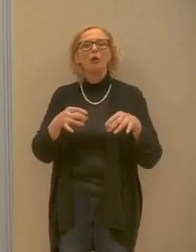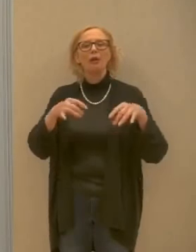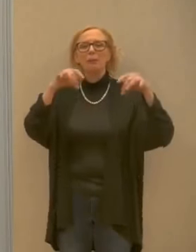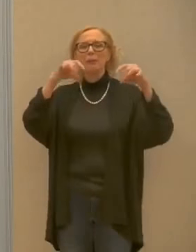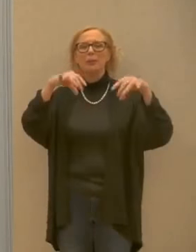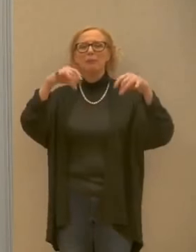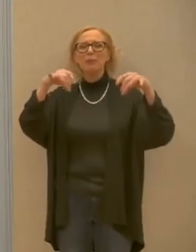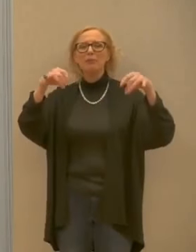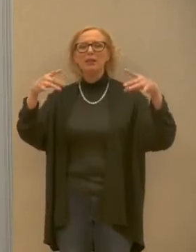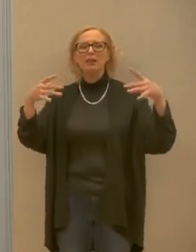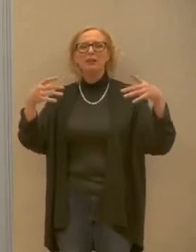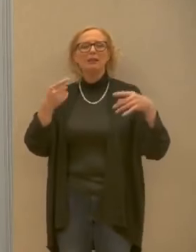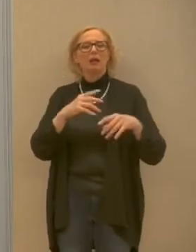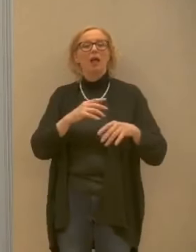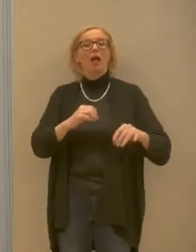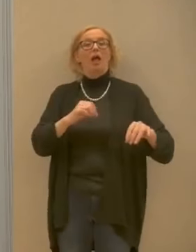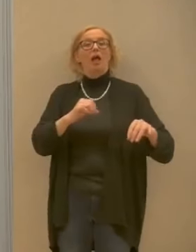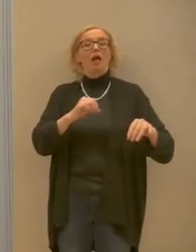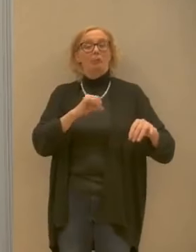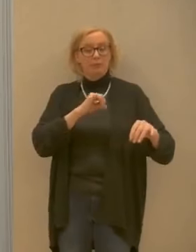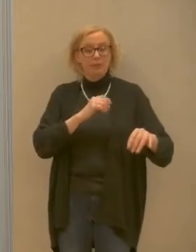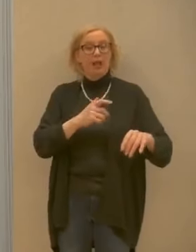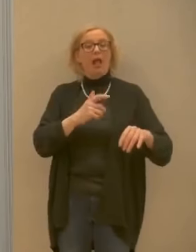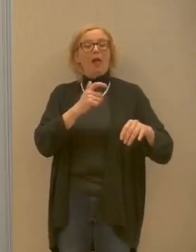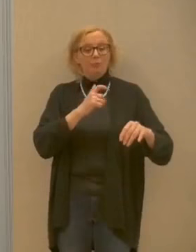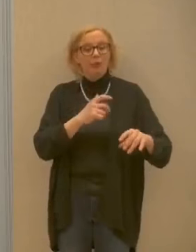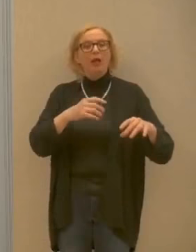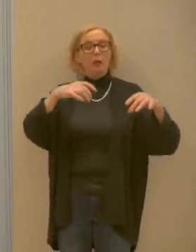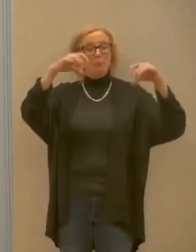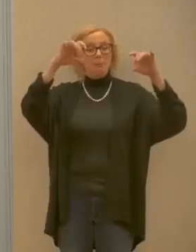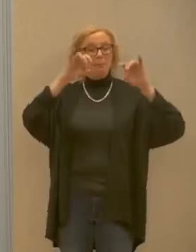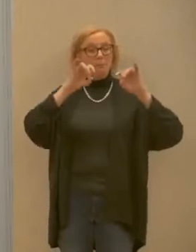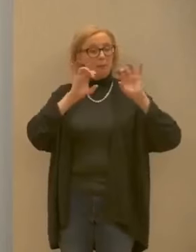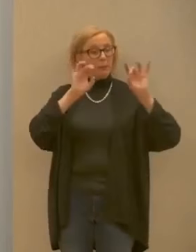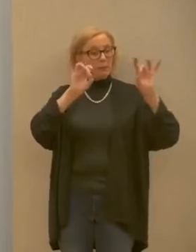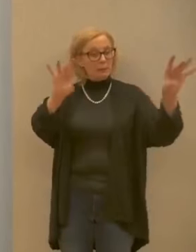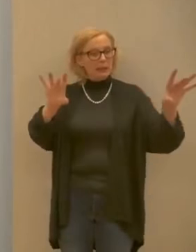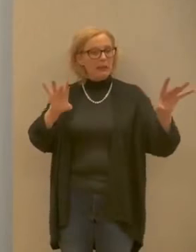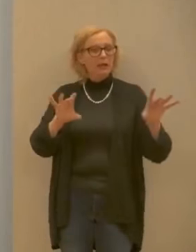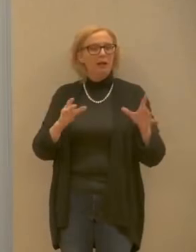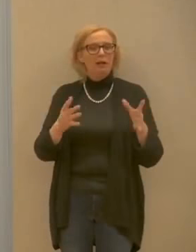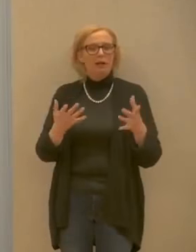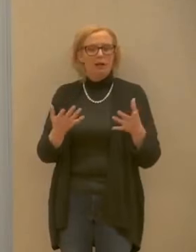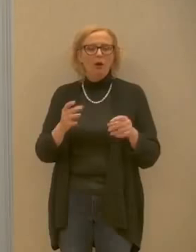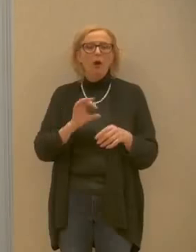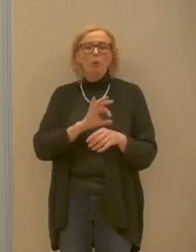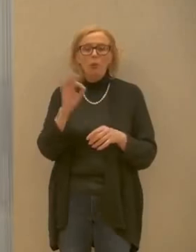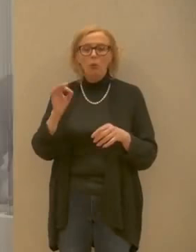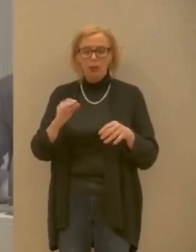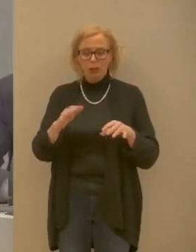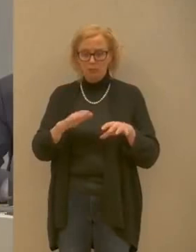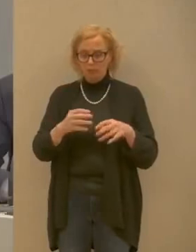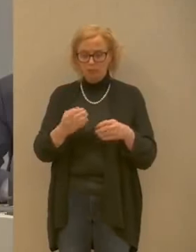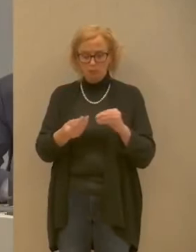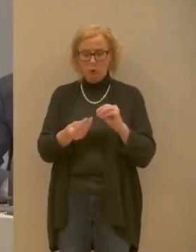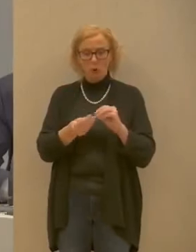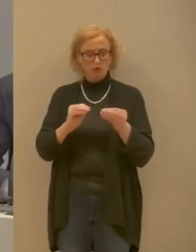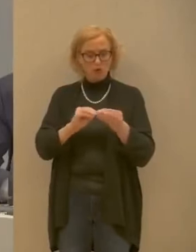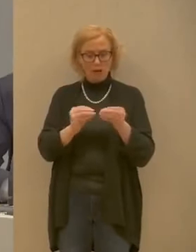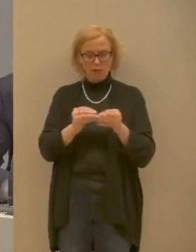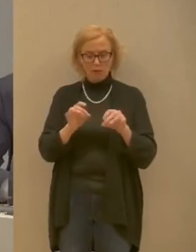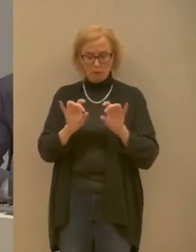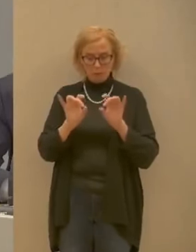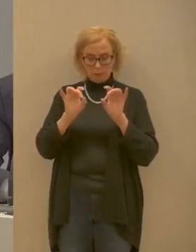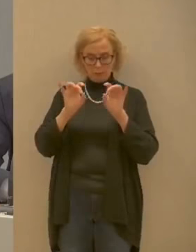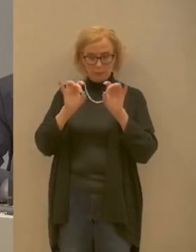chiaramente tramite un colpo di tosse tramite uno sternuto ma anche essere poste sopra un oggetto che è stato contaminato e che per un